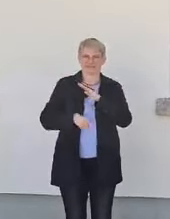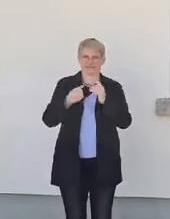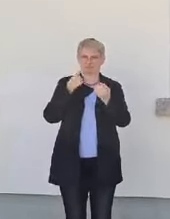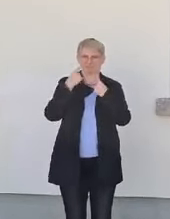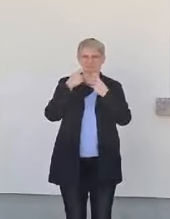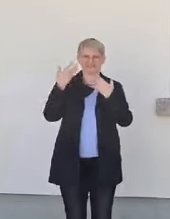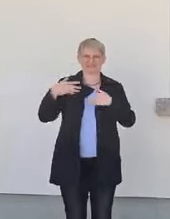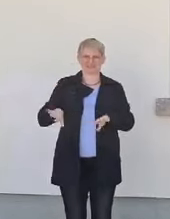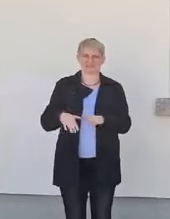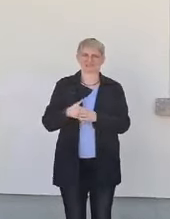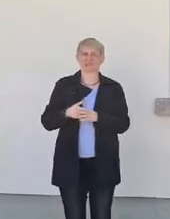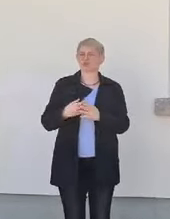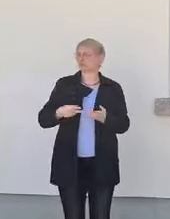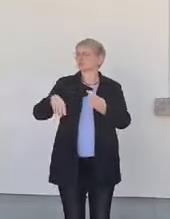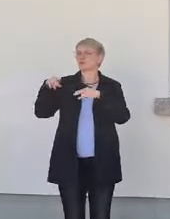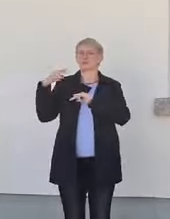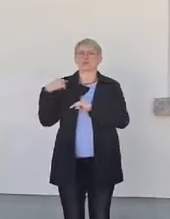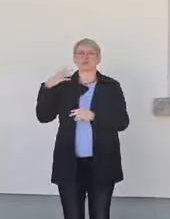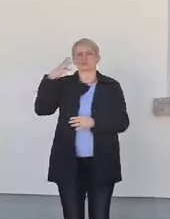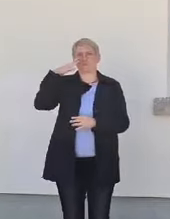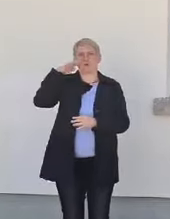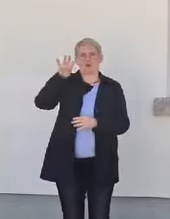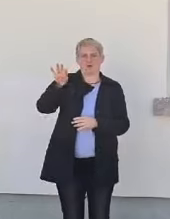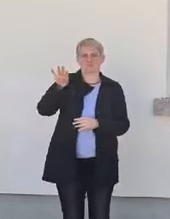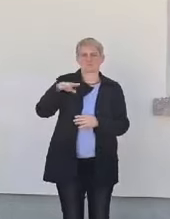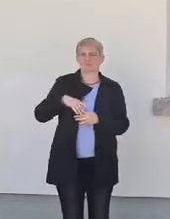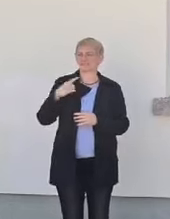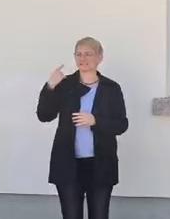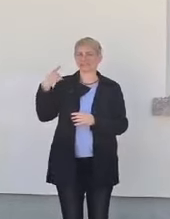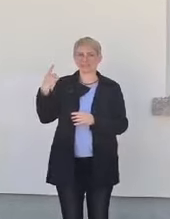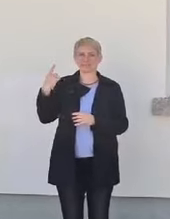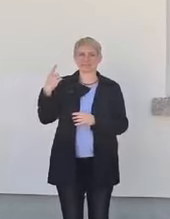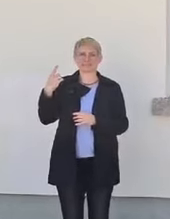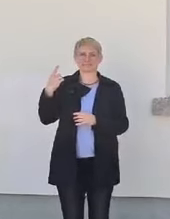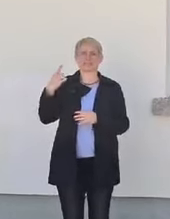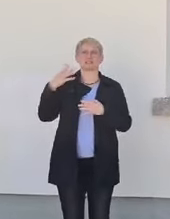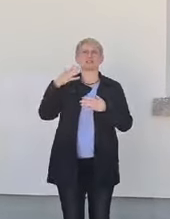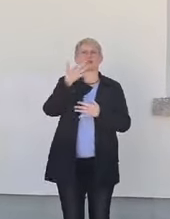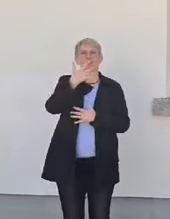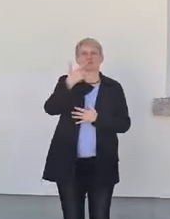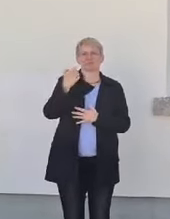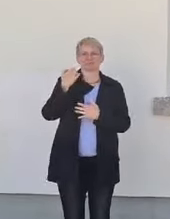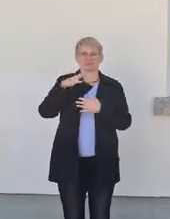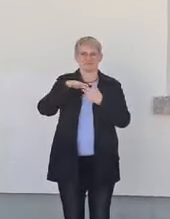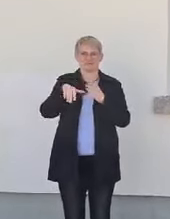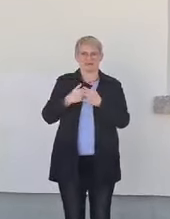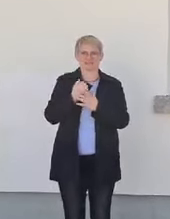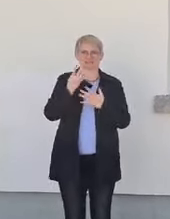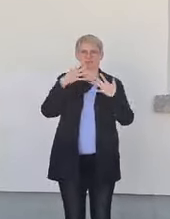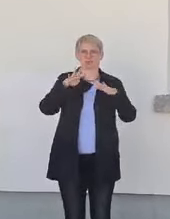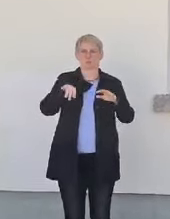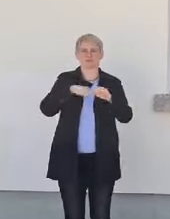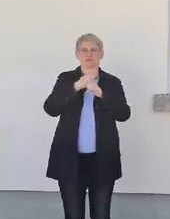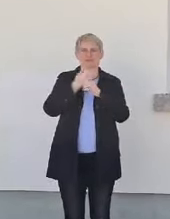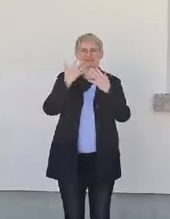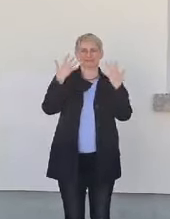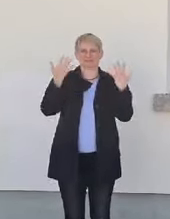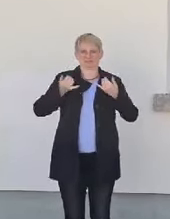David Ludwig Bloch. David Ludwig Bloch wurde am 25. März 1910 in Floss in der Oberpfalz geboren.